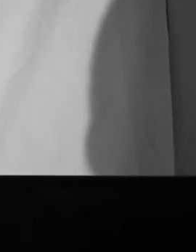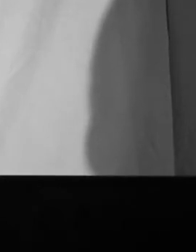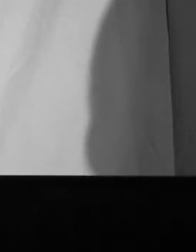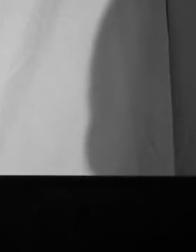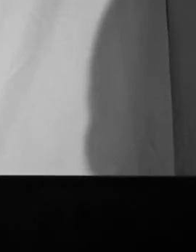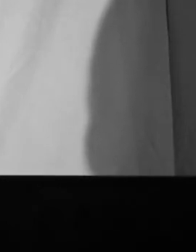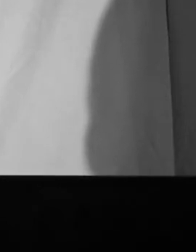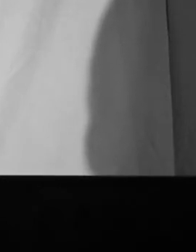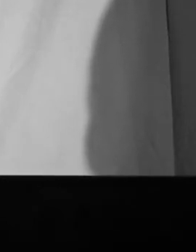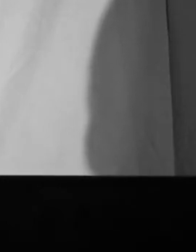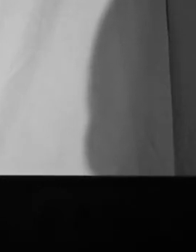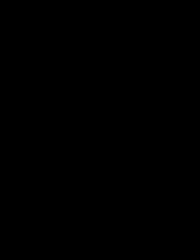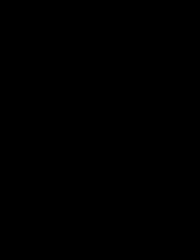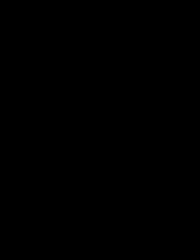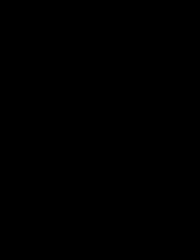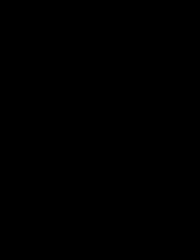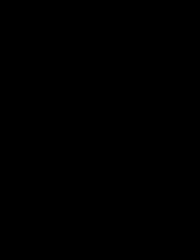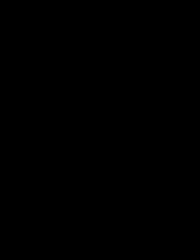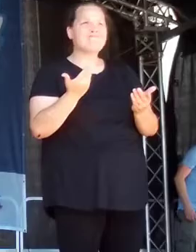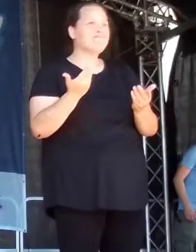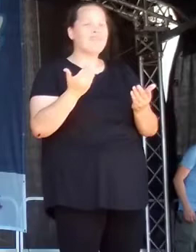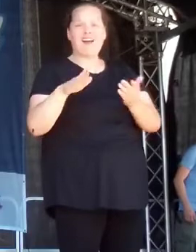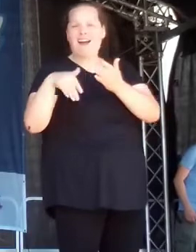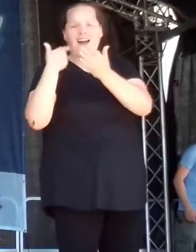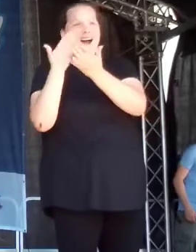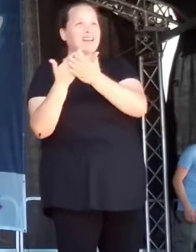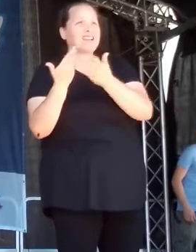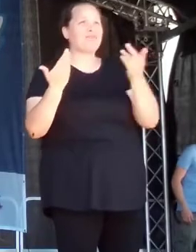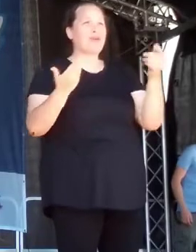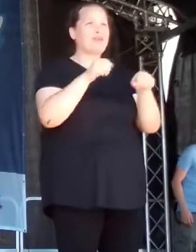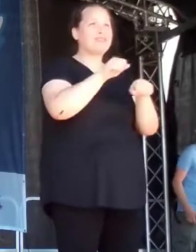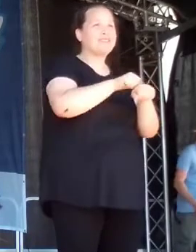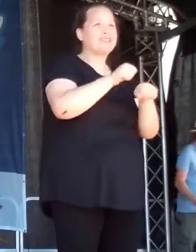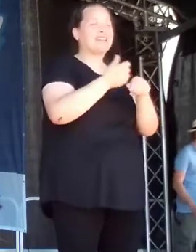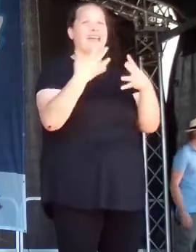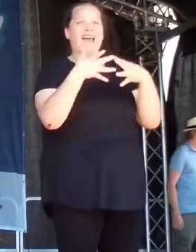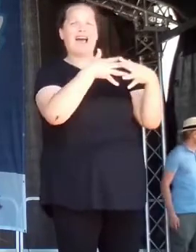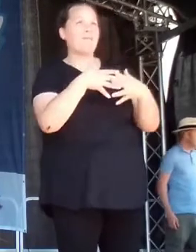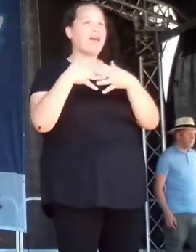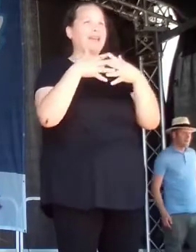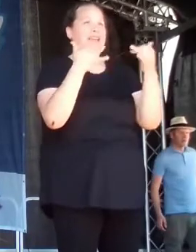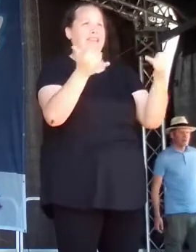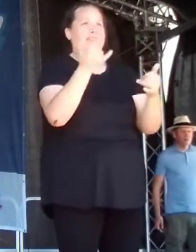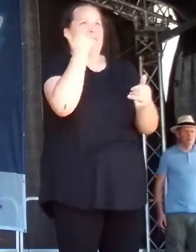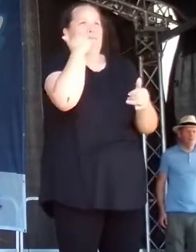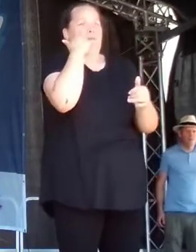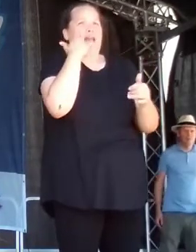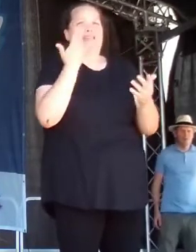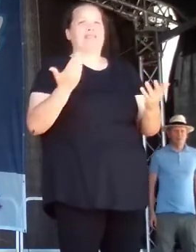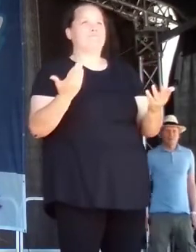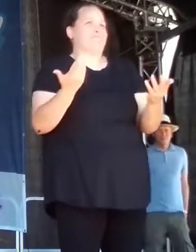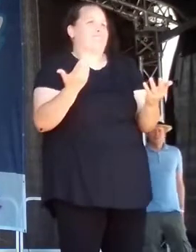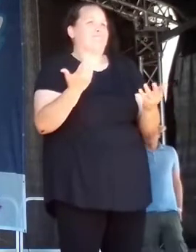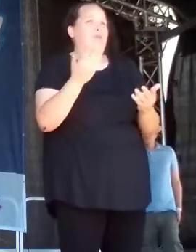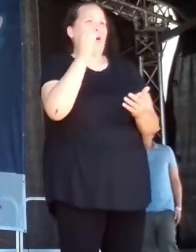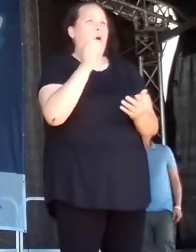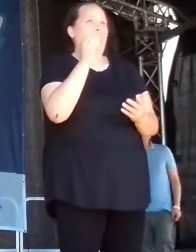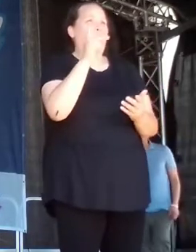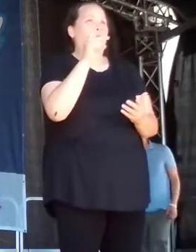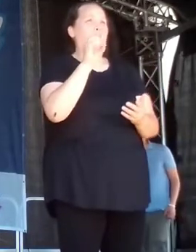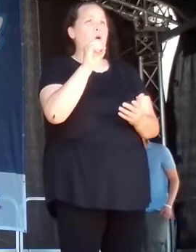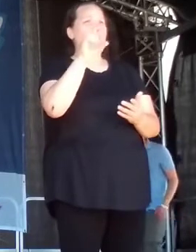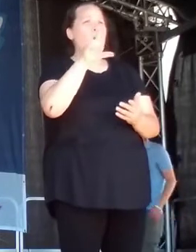einen Schritt weiter. Die Amerikaner stehen vor einer ganz, ganz schwierigen ökonomischen Situation. Und solche